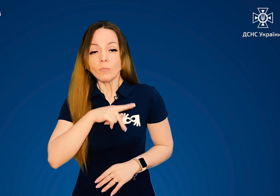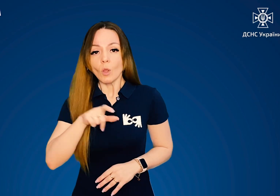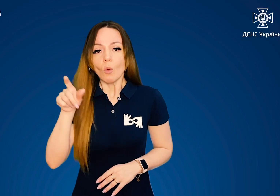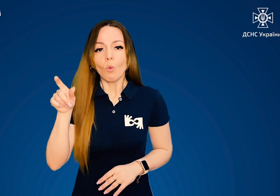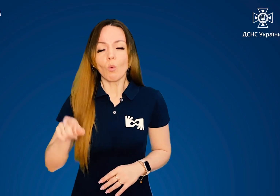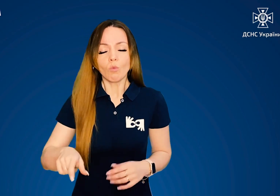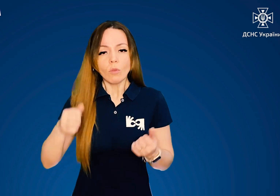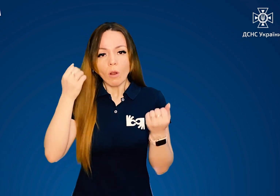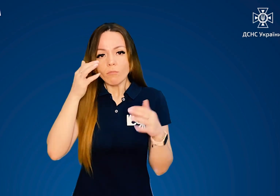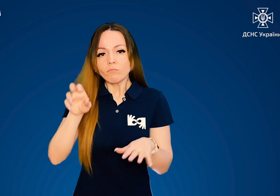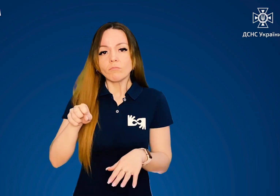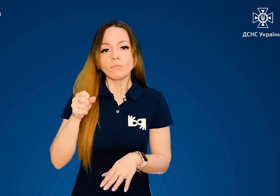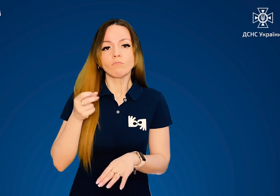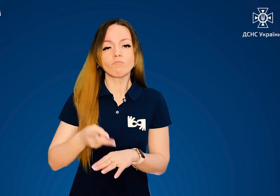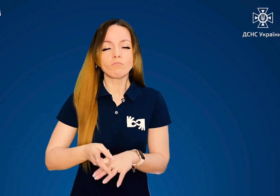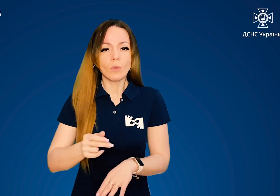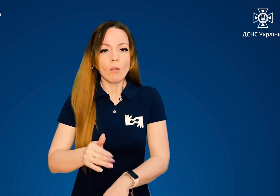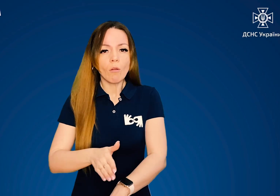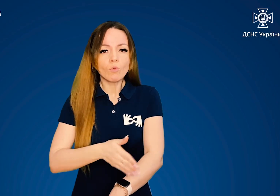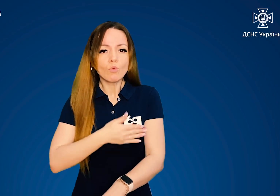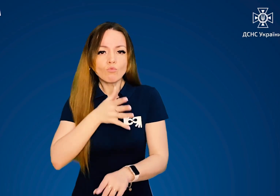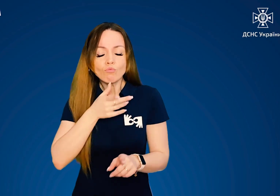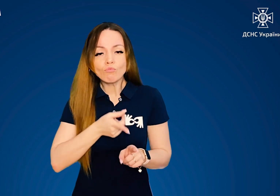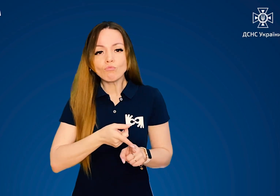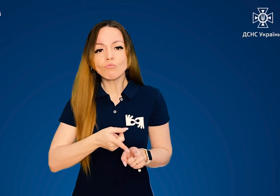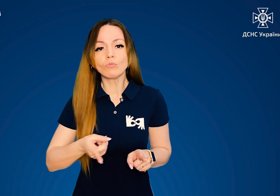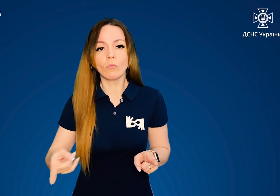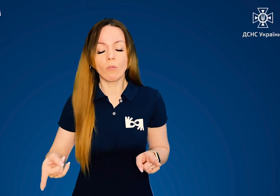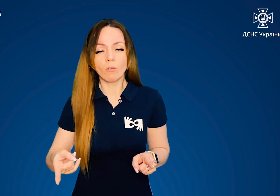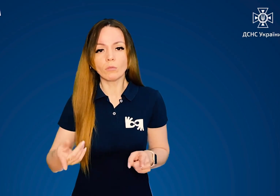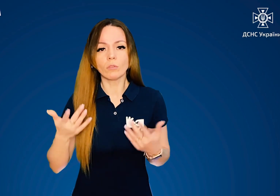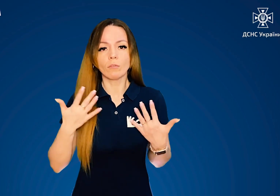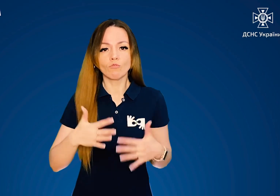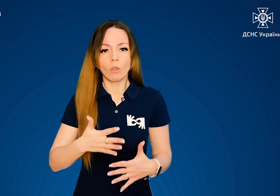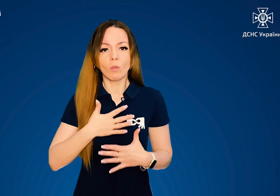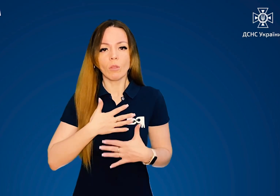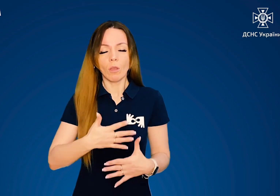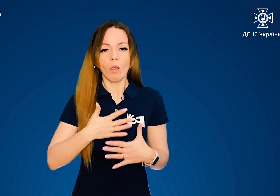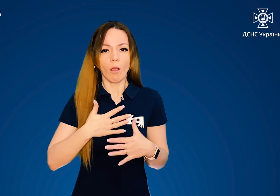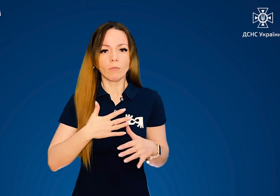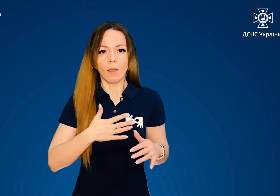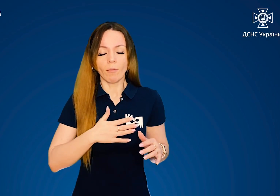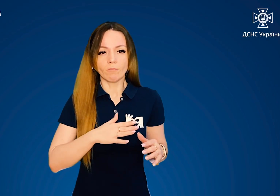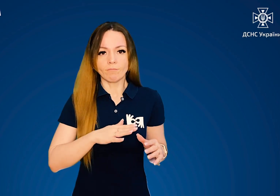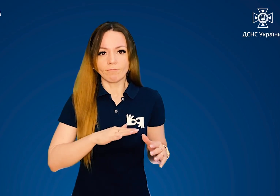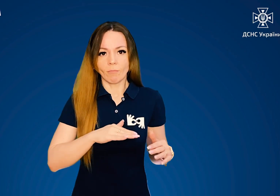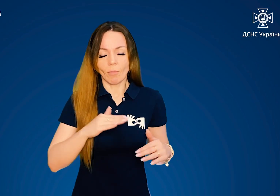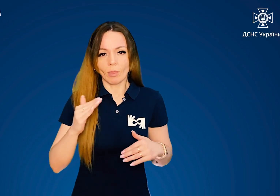отруєнні людина втрачає свідомість на тривалий час, виникає розлад дихання.